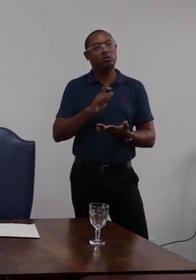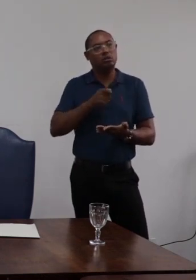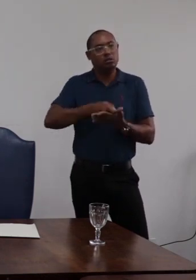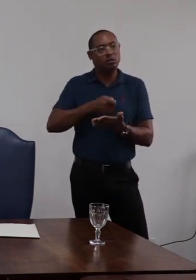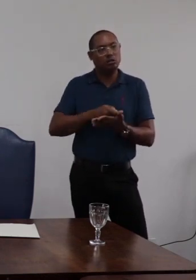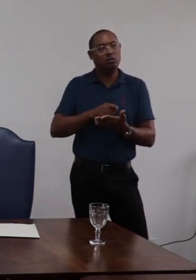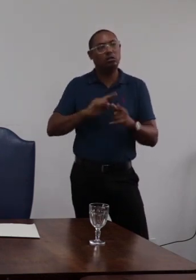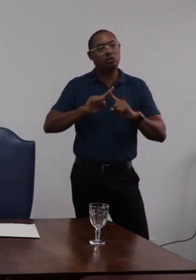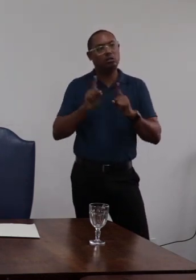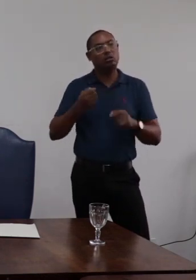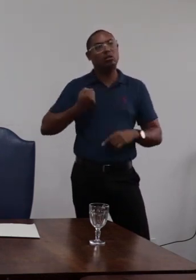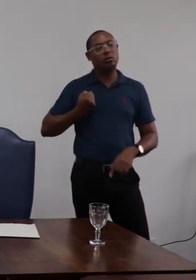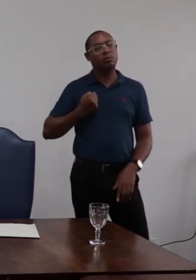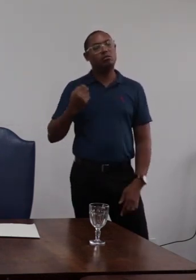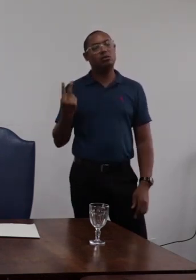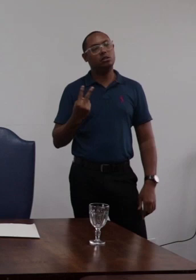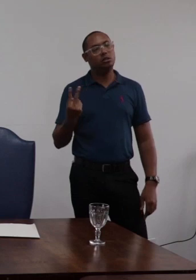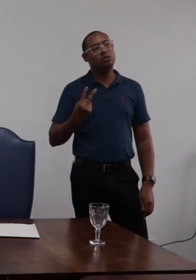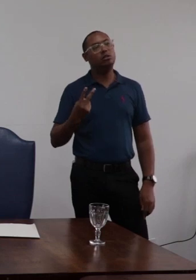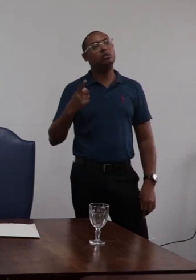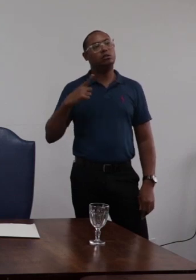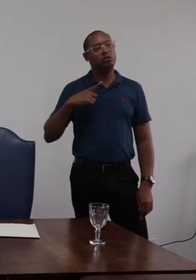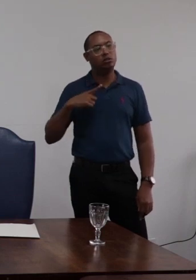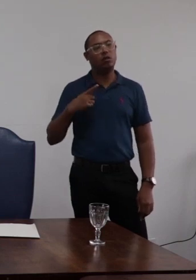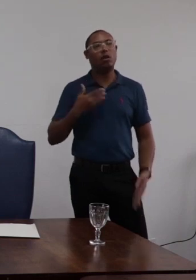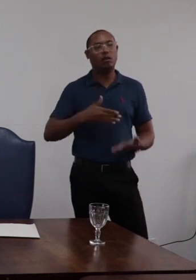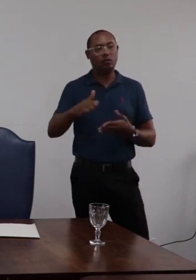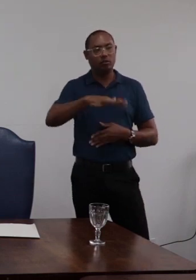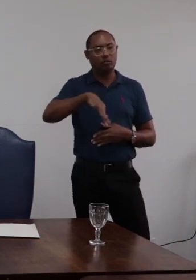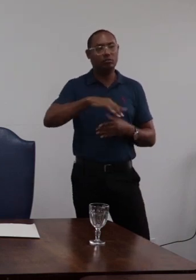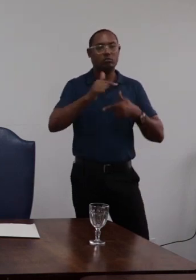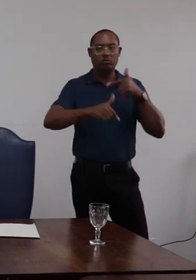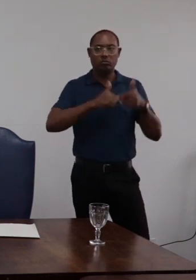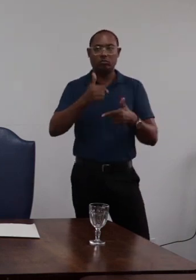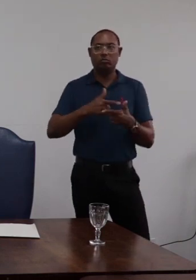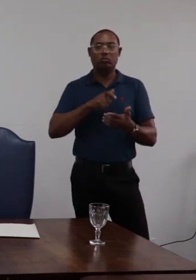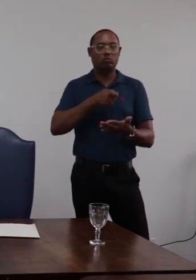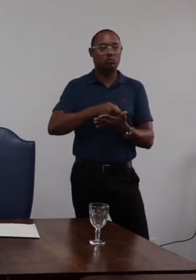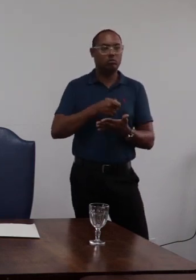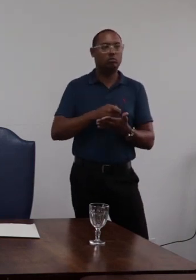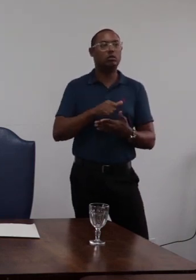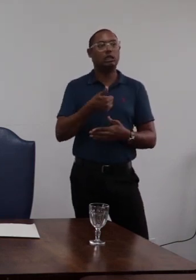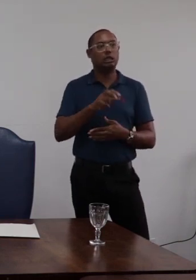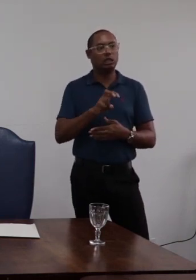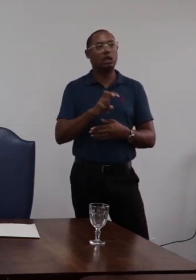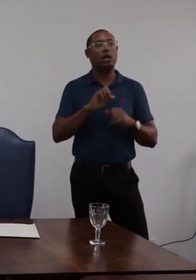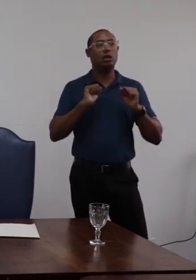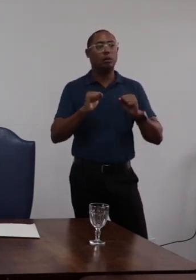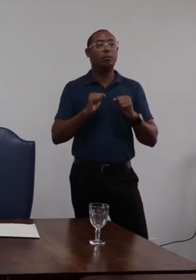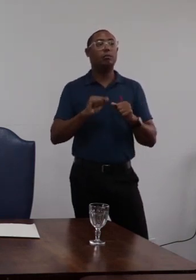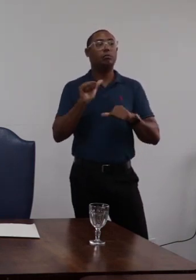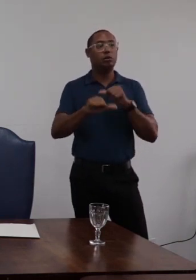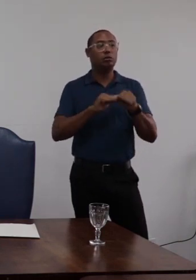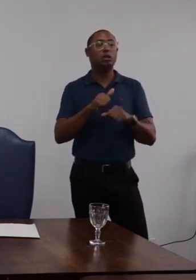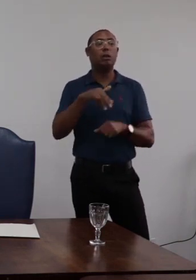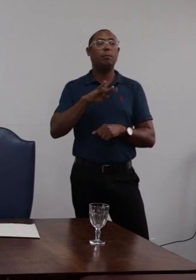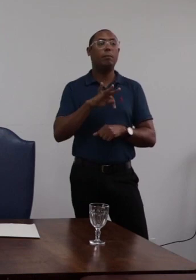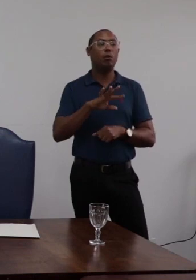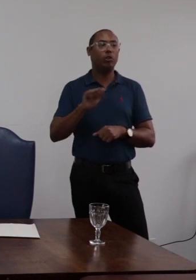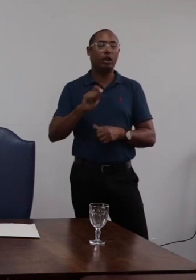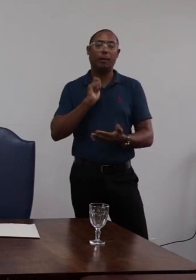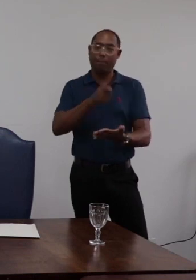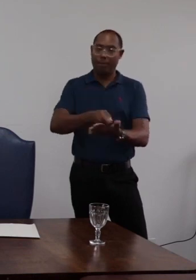parágrafo segundo quando houver conveniência para o serviço a penalidade de suspensão poderá ser convertida em multa